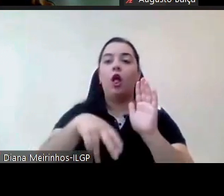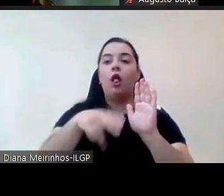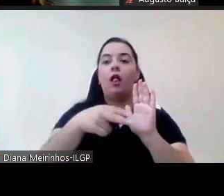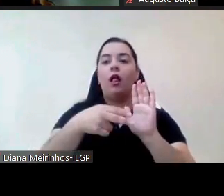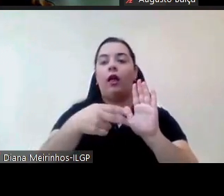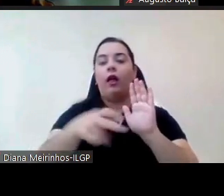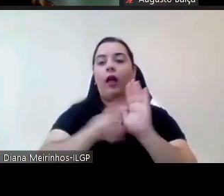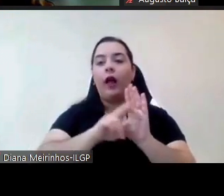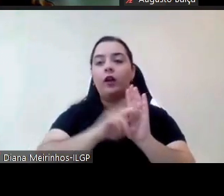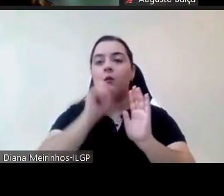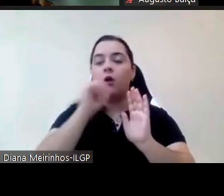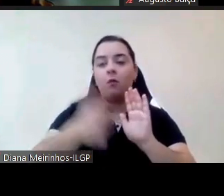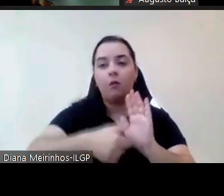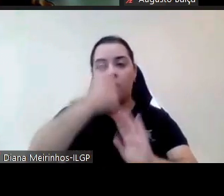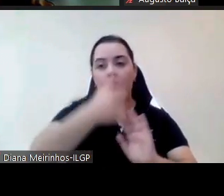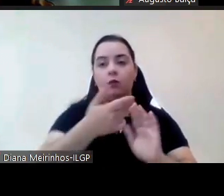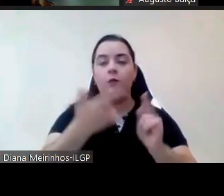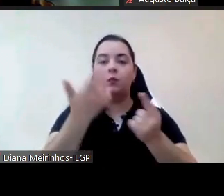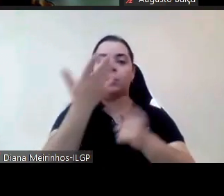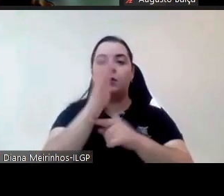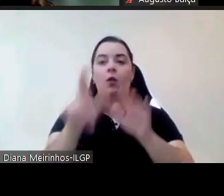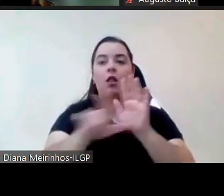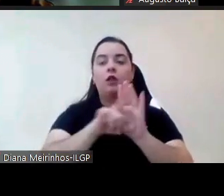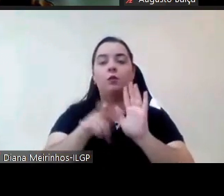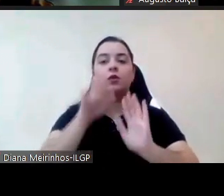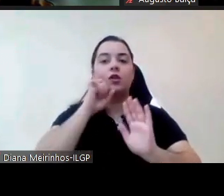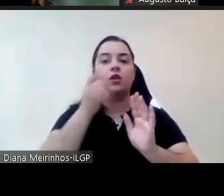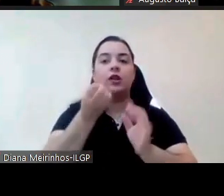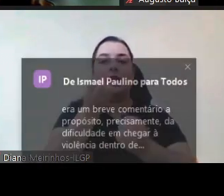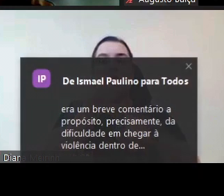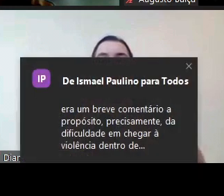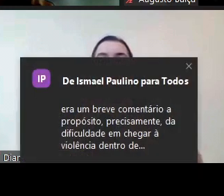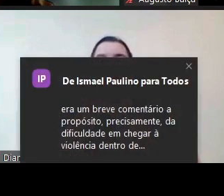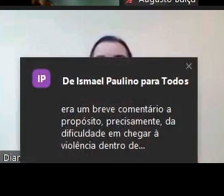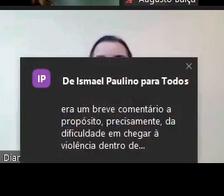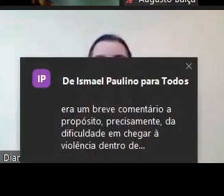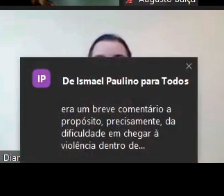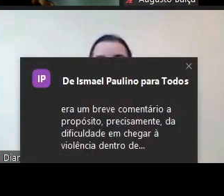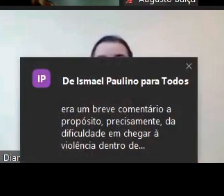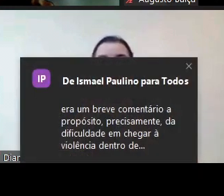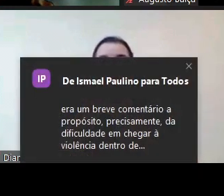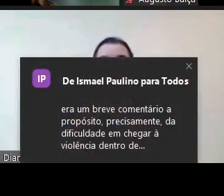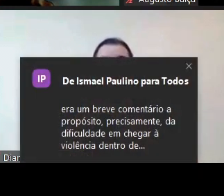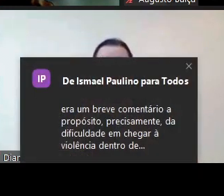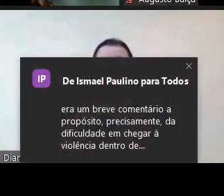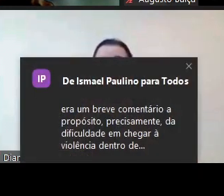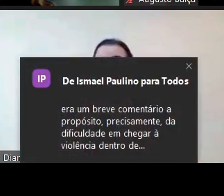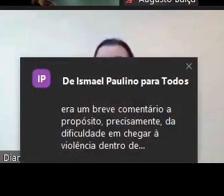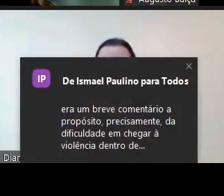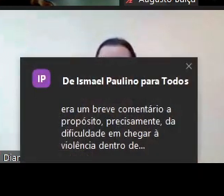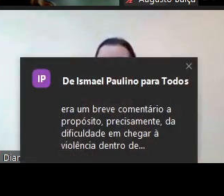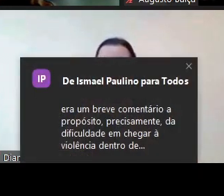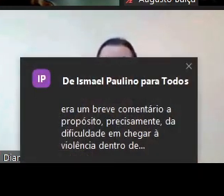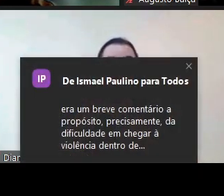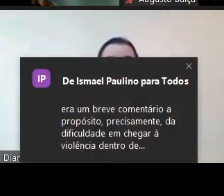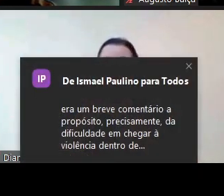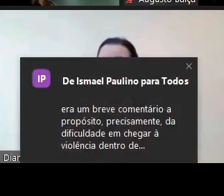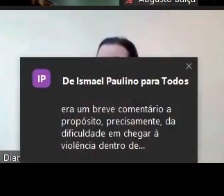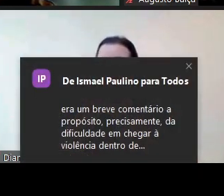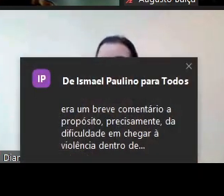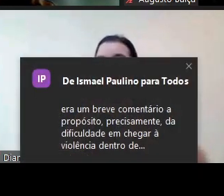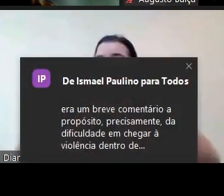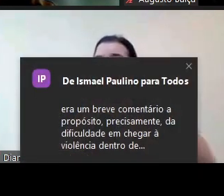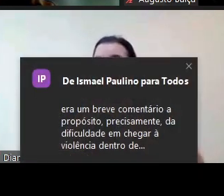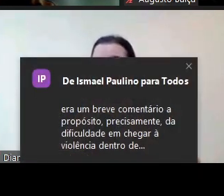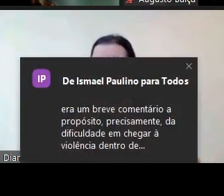de proteção de crianças e jovens coisa que eu nunca consegui enquanto fui presidente da Comissão Nacional mas já depois de estar